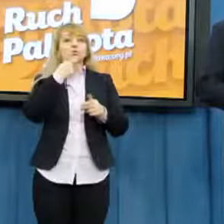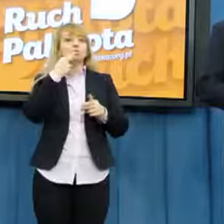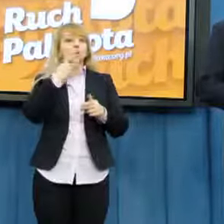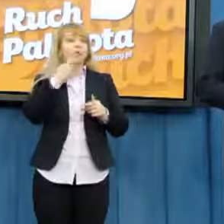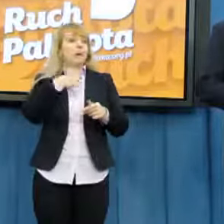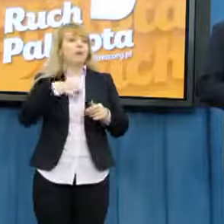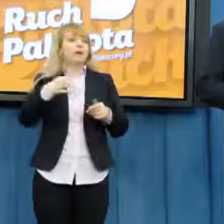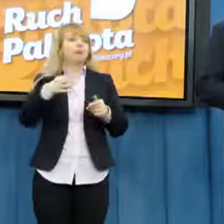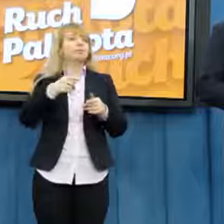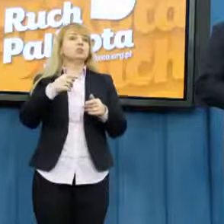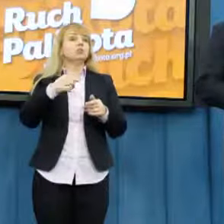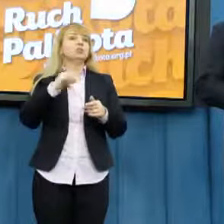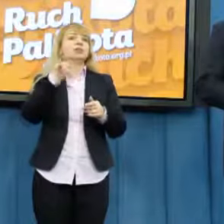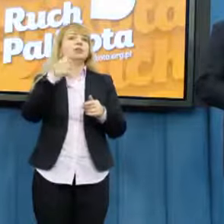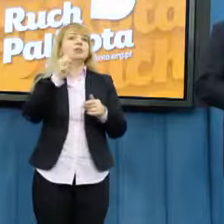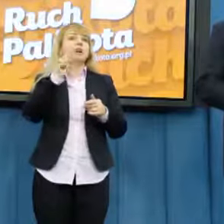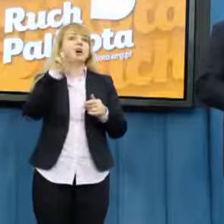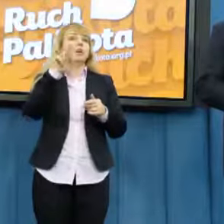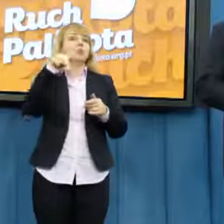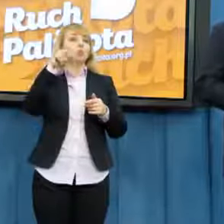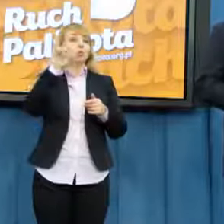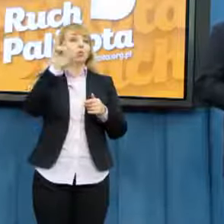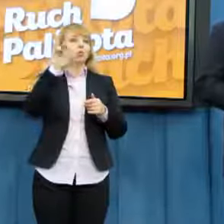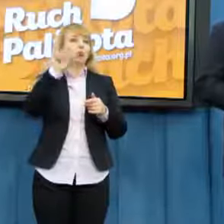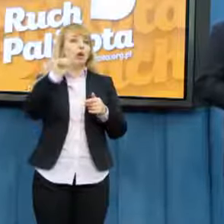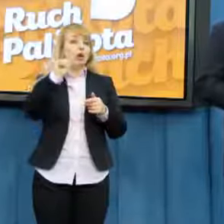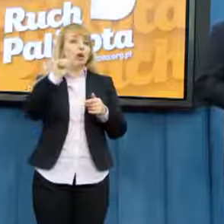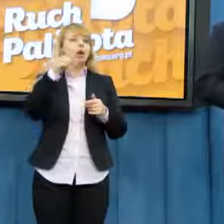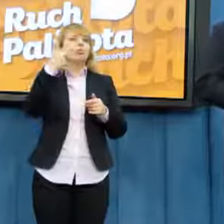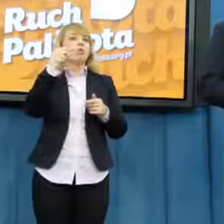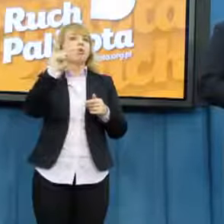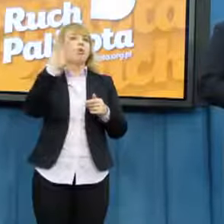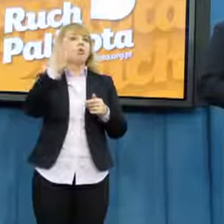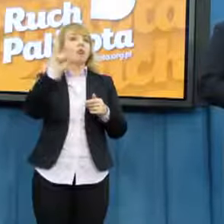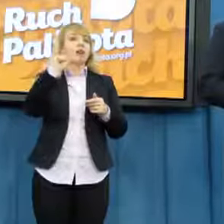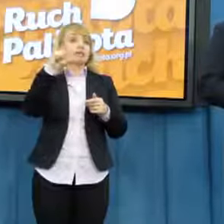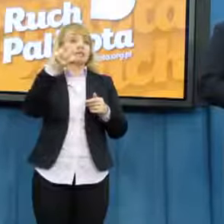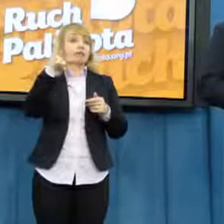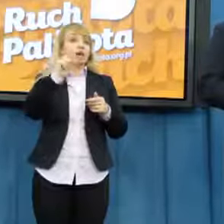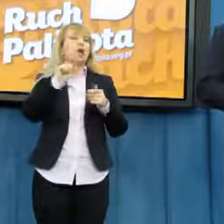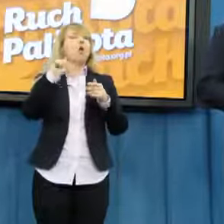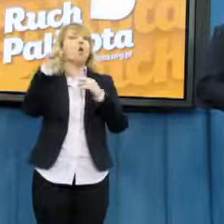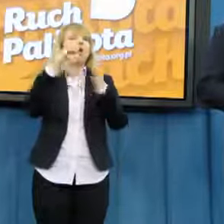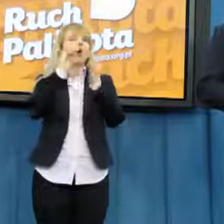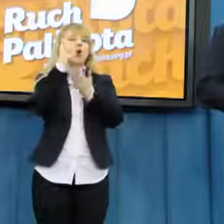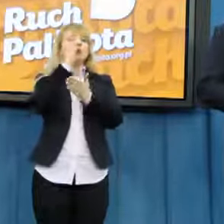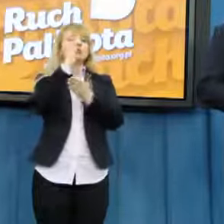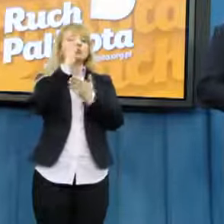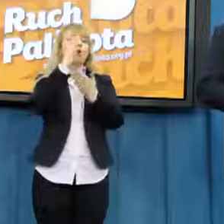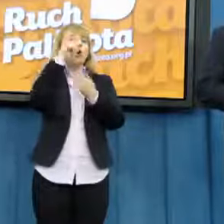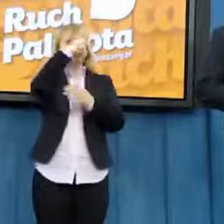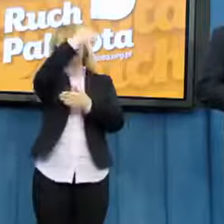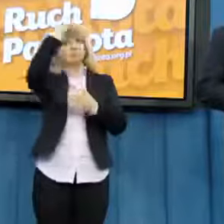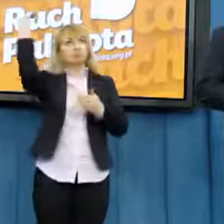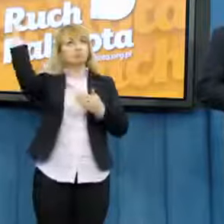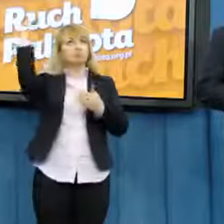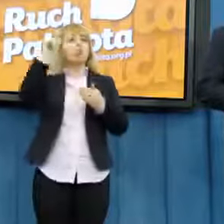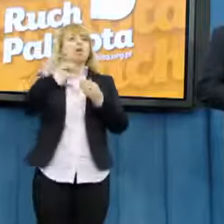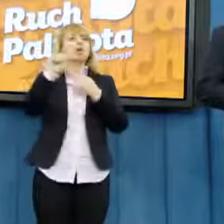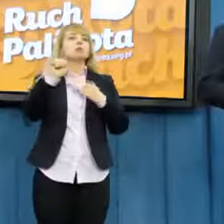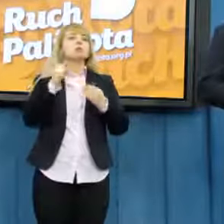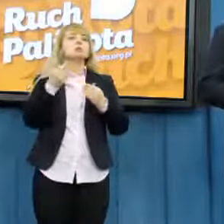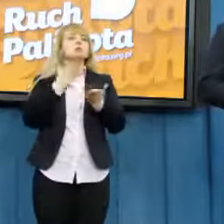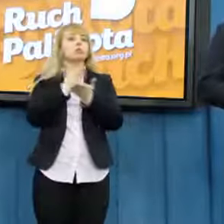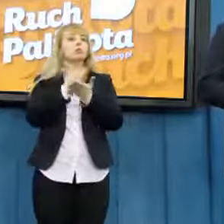poseł Jaruga Nowacka o szklanym suficie, który za pomocą kwot, tych 30%